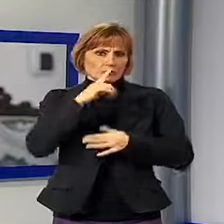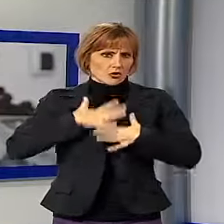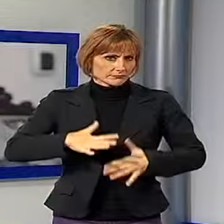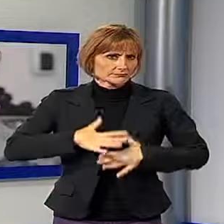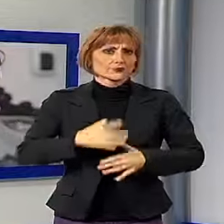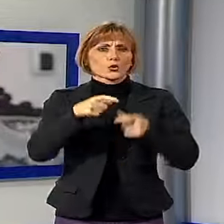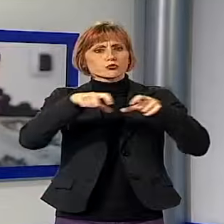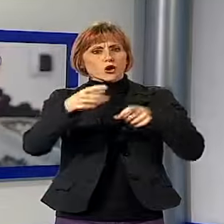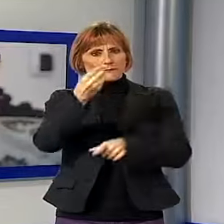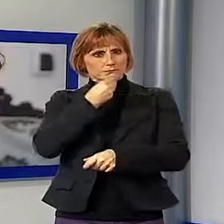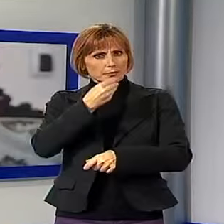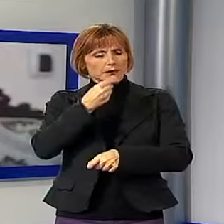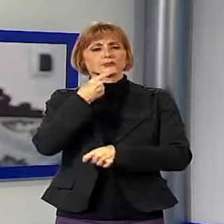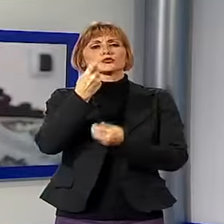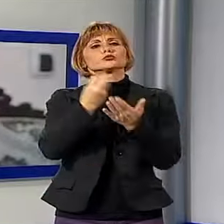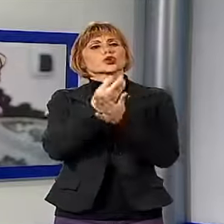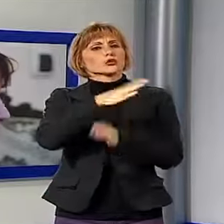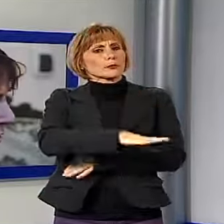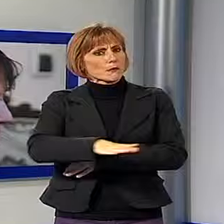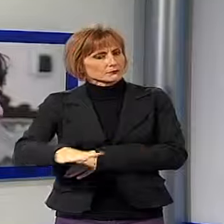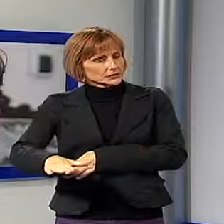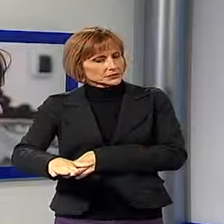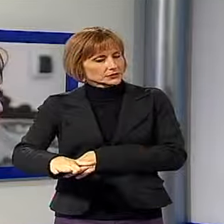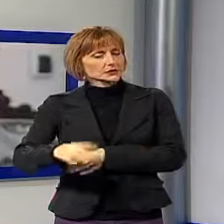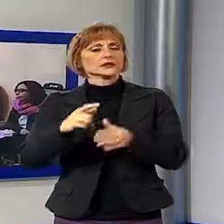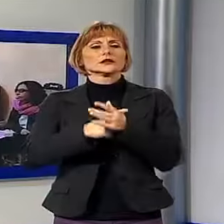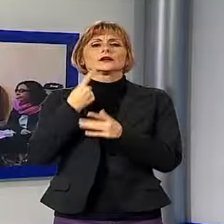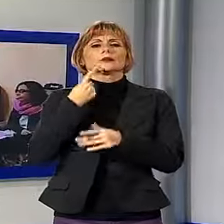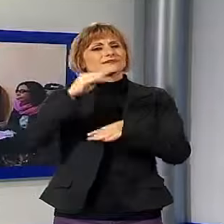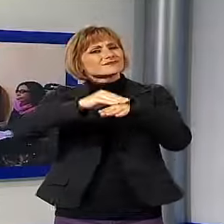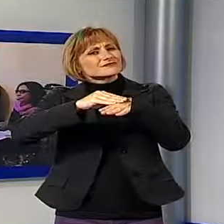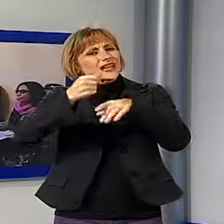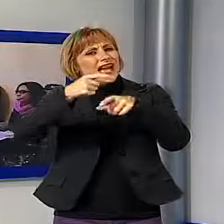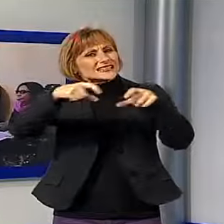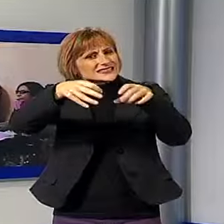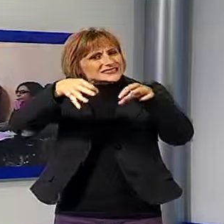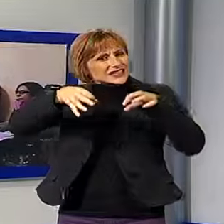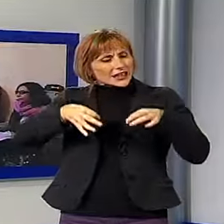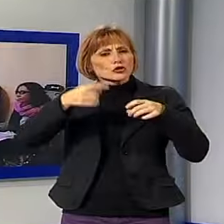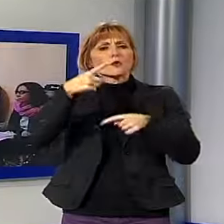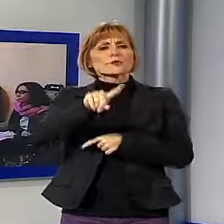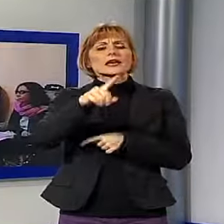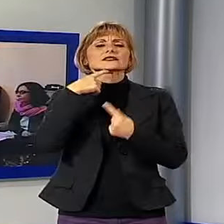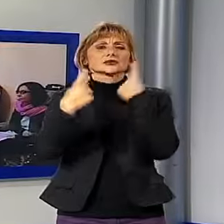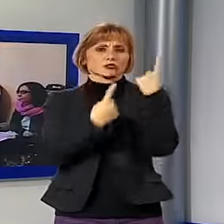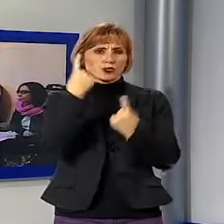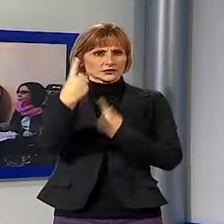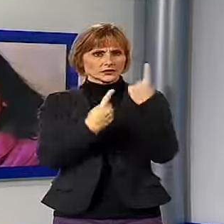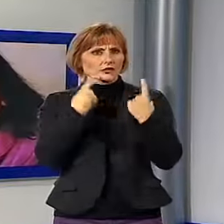pasto e prodotti per l'infanzia. La richiesta di sussidi economici, nonostante la condizione di grave deprivazione nella